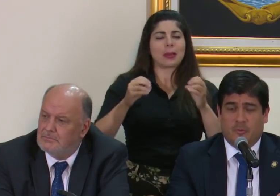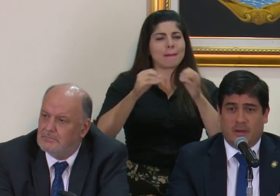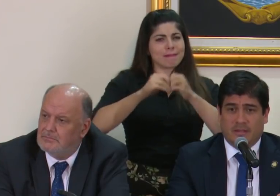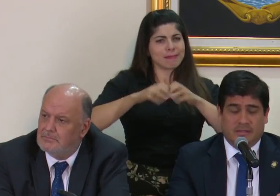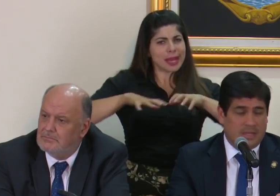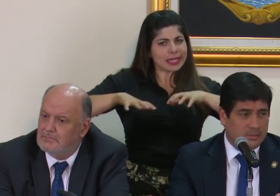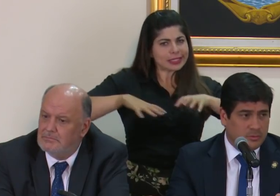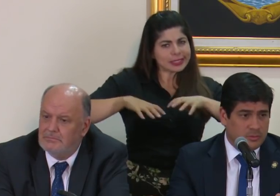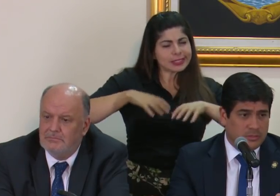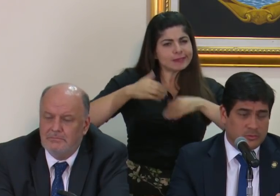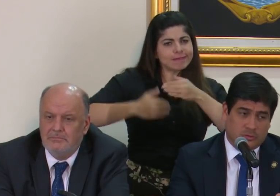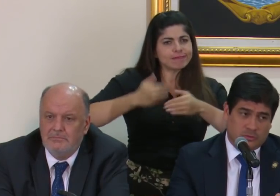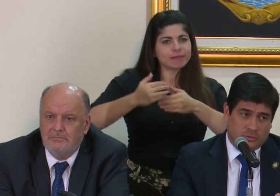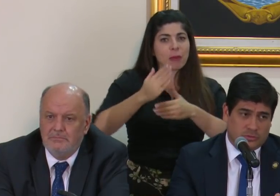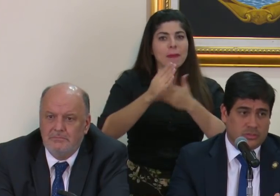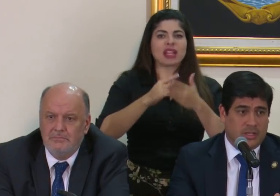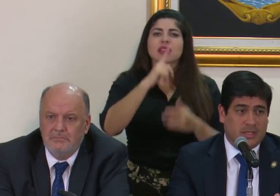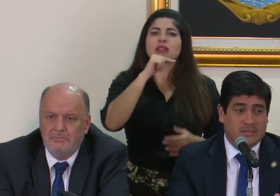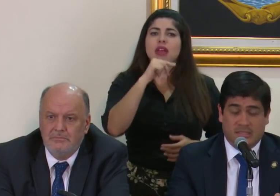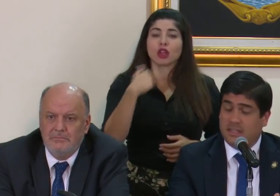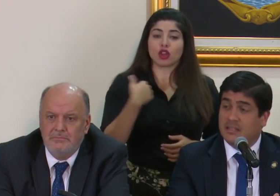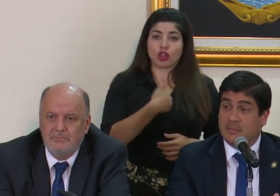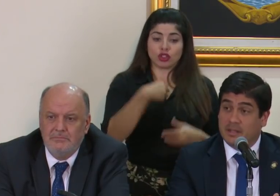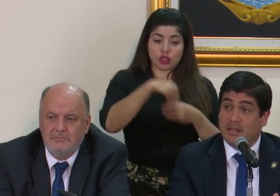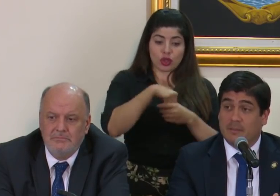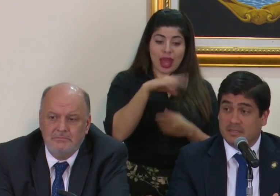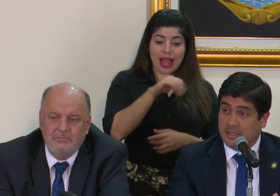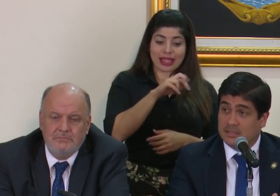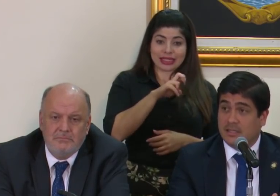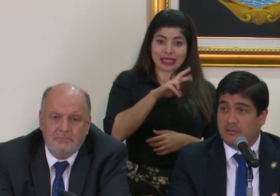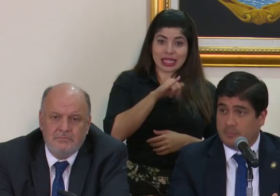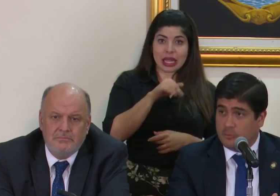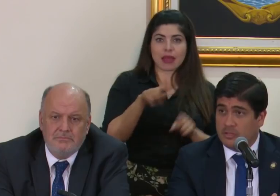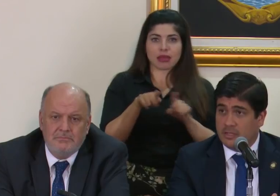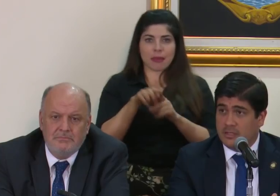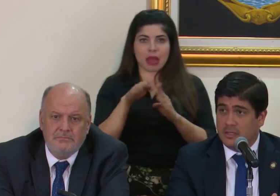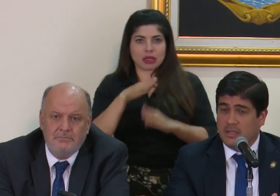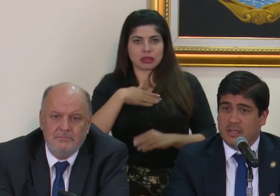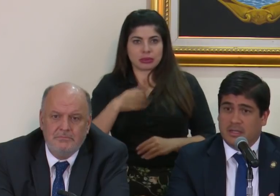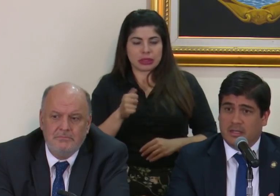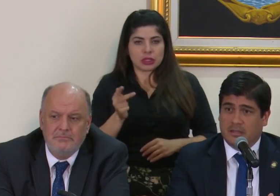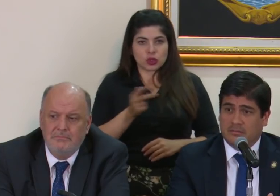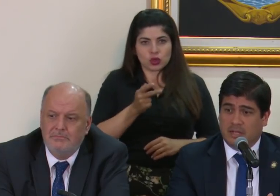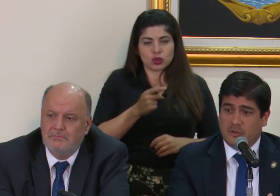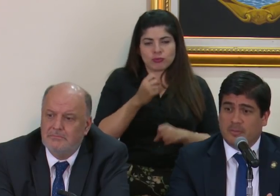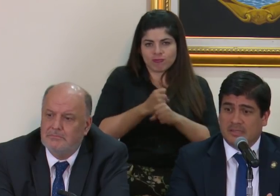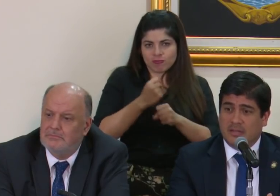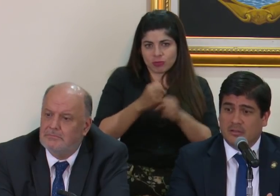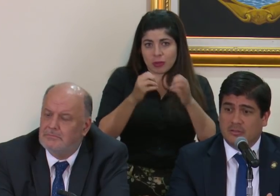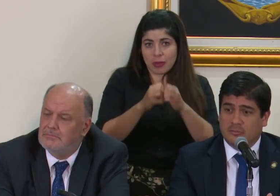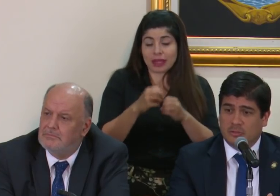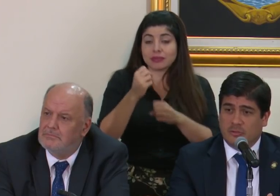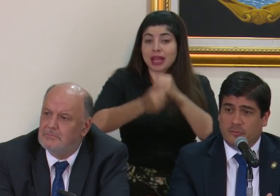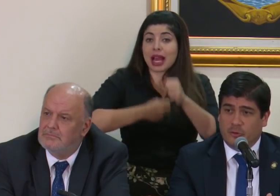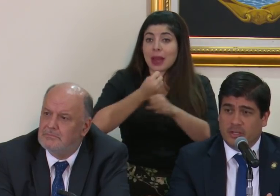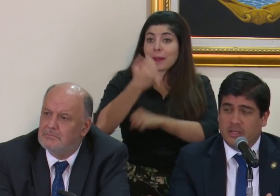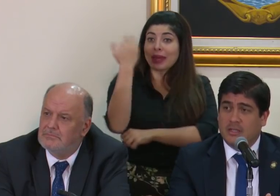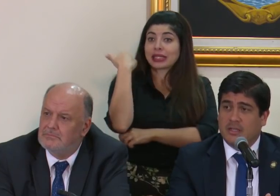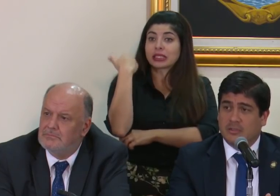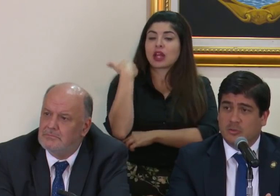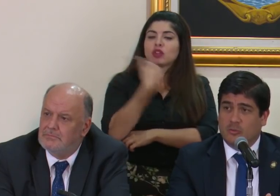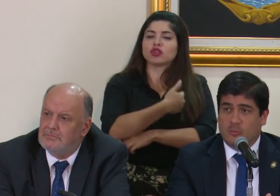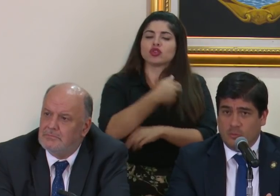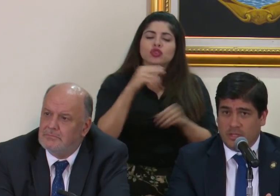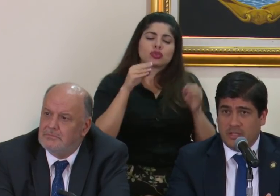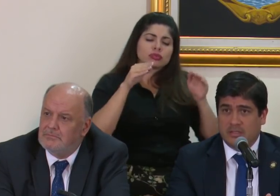por parte tanto de nosotros en Cancillería y también en la Presidencia de la República. El año pasado nuestro enfoque